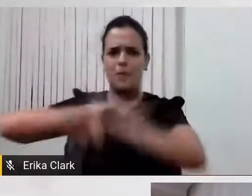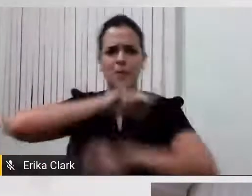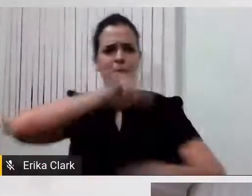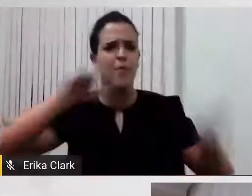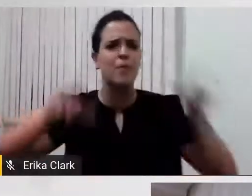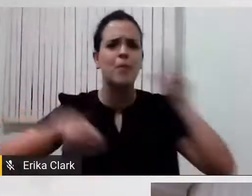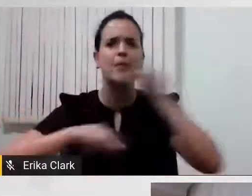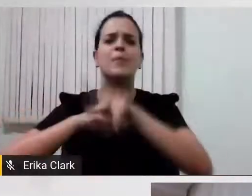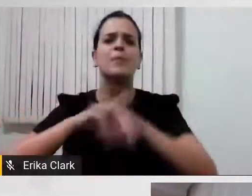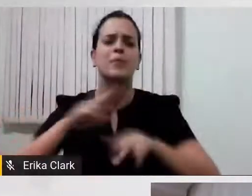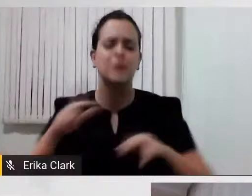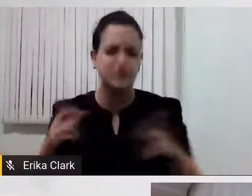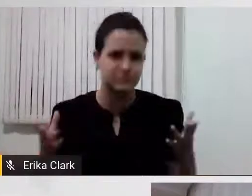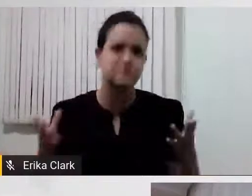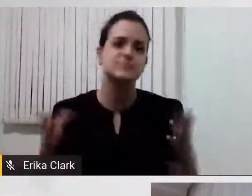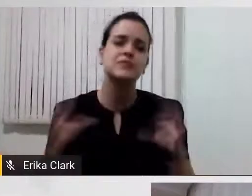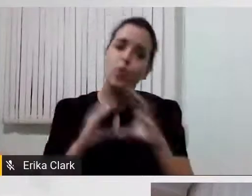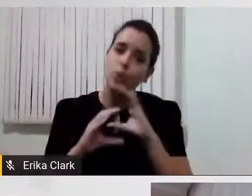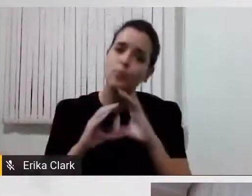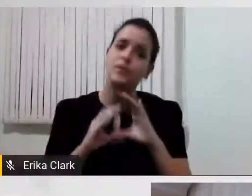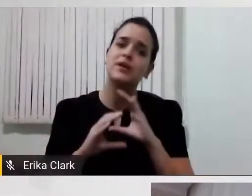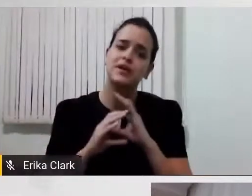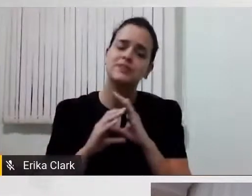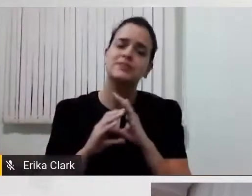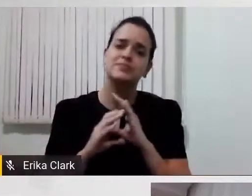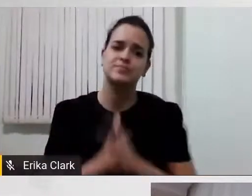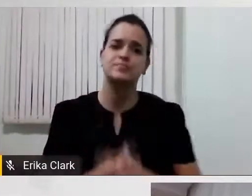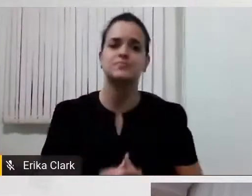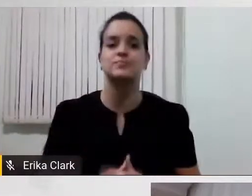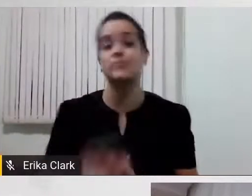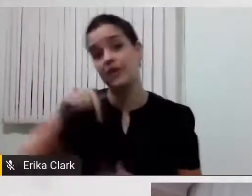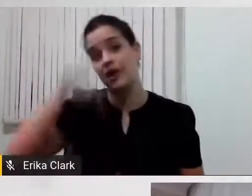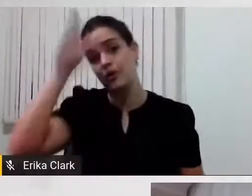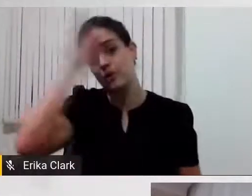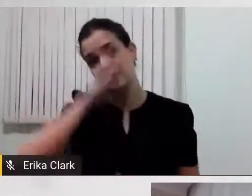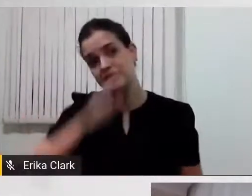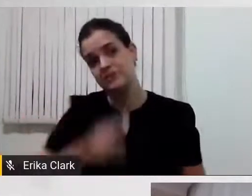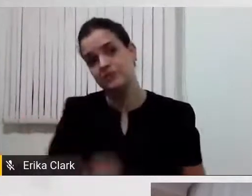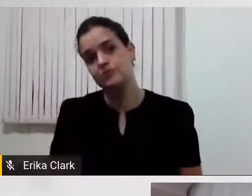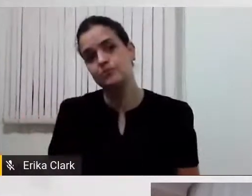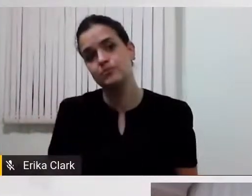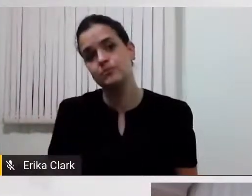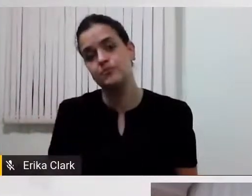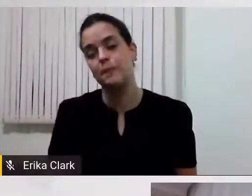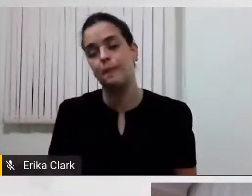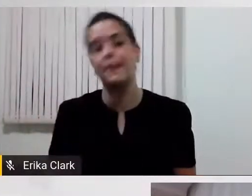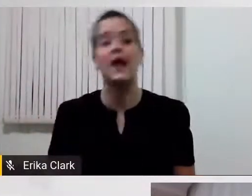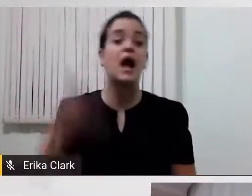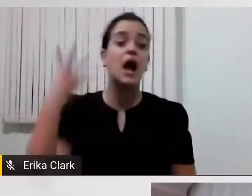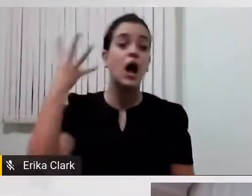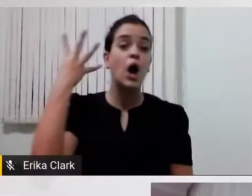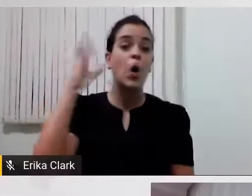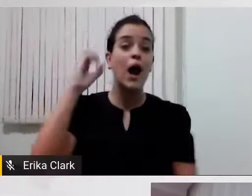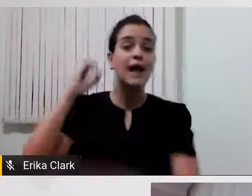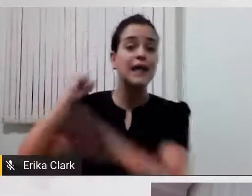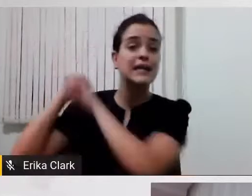muitas coisas de comunicação alternativa, no Brasil a comunicação alternativa está há 40 anos e ainda tanta gente